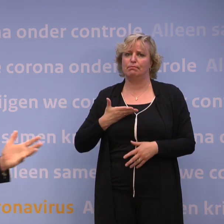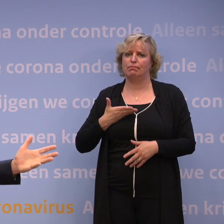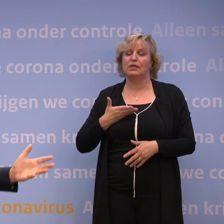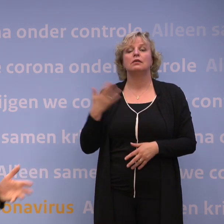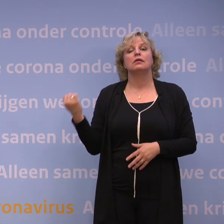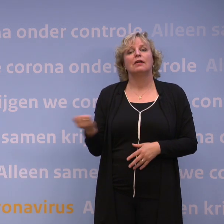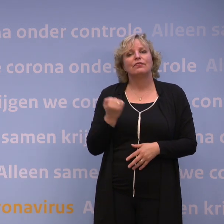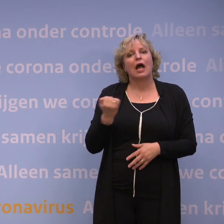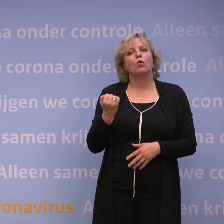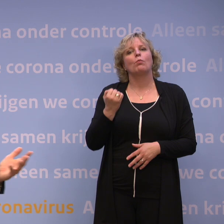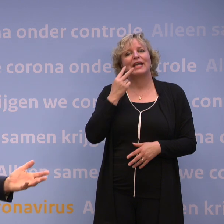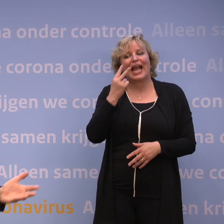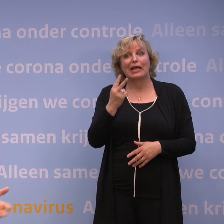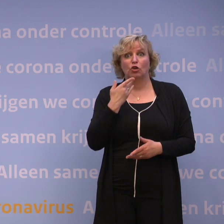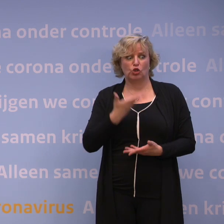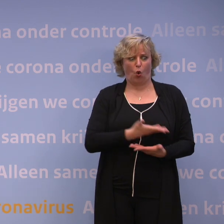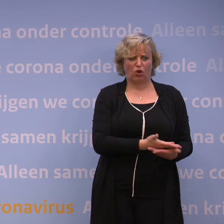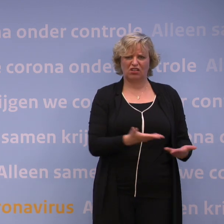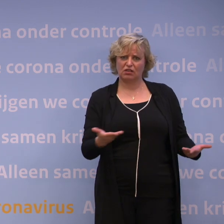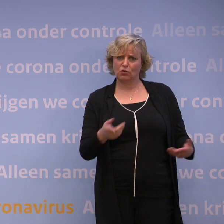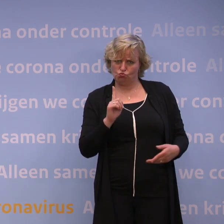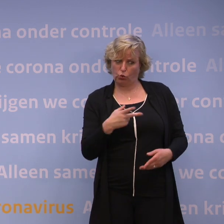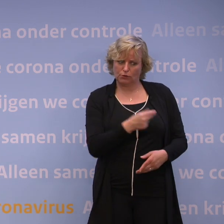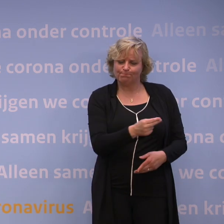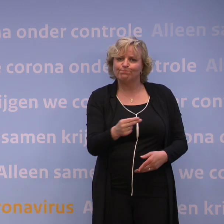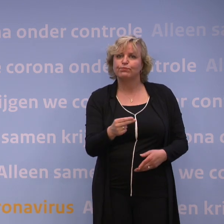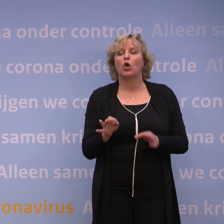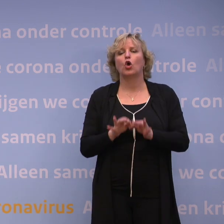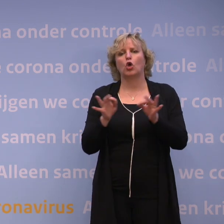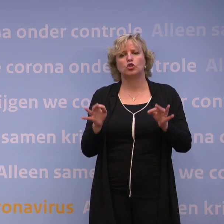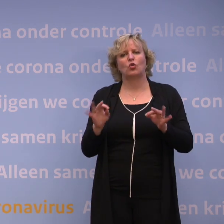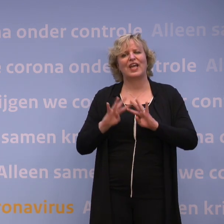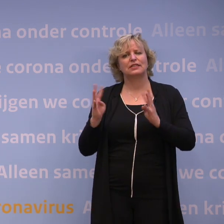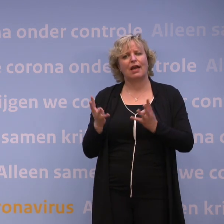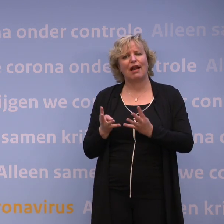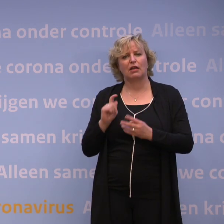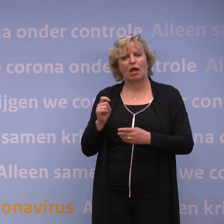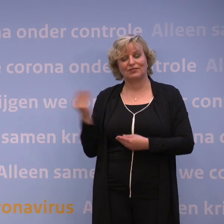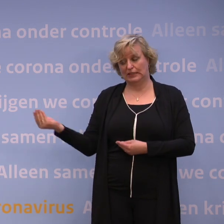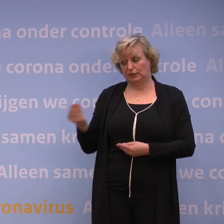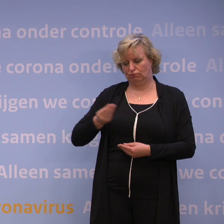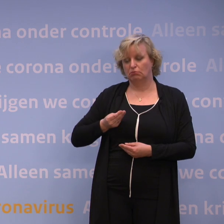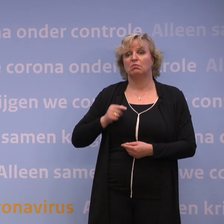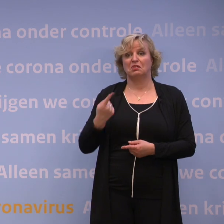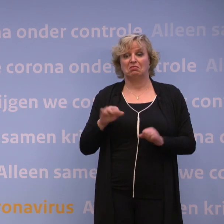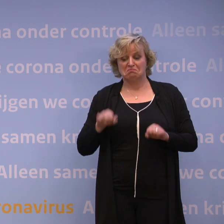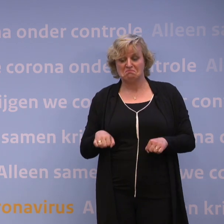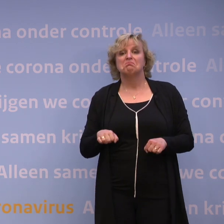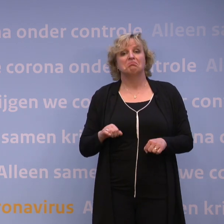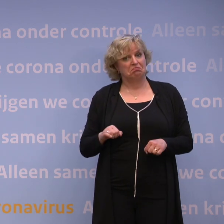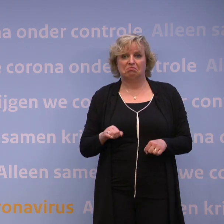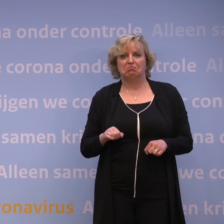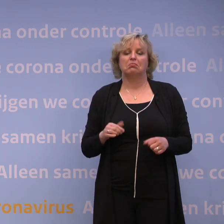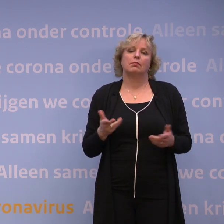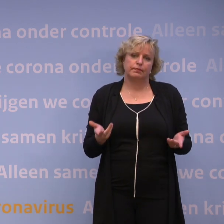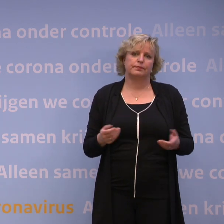we bijvoorbeeld ook kijken naar het vaccineren van jongeren. We moeten het gezondheidsgraadadvies afwachten, maar dat zou kunnen helpen om die risico's weer te beperken, naast dat het voor hen zelf